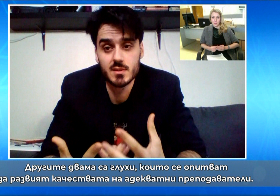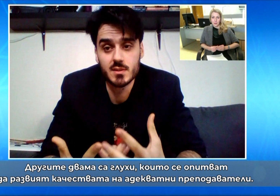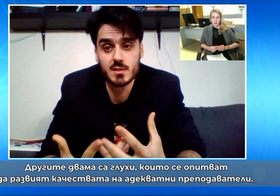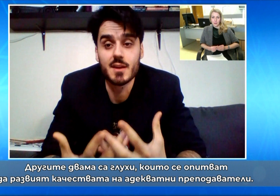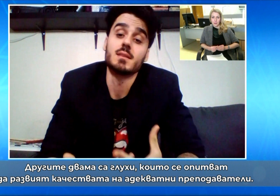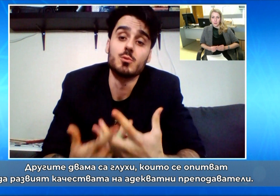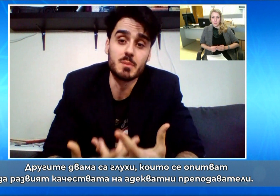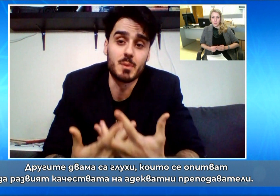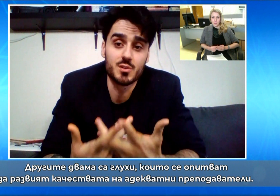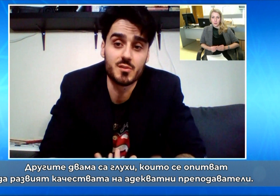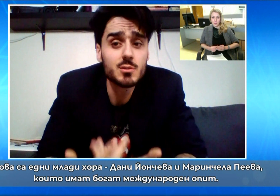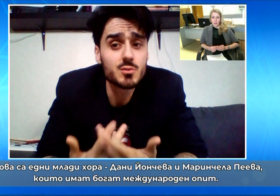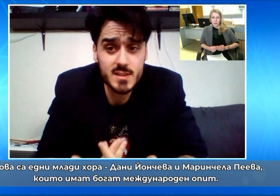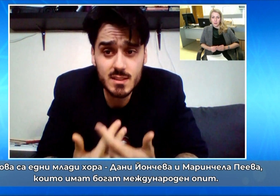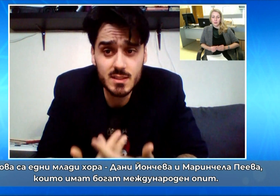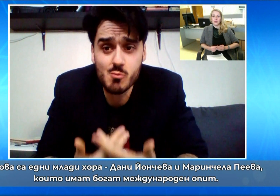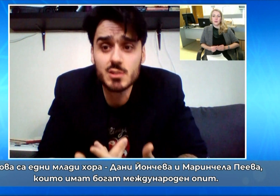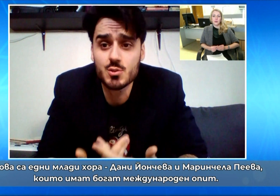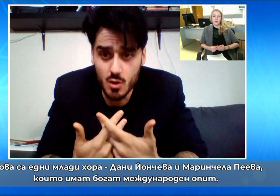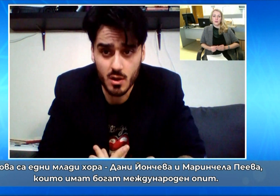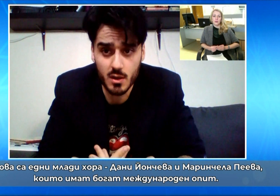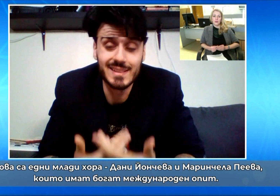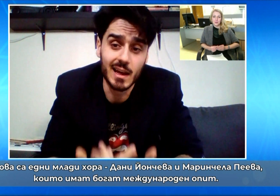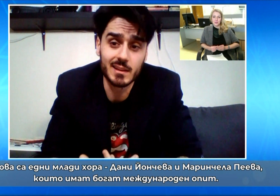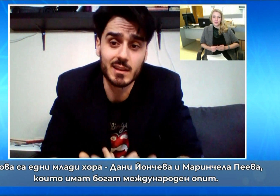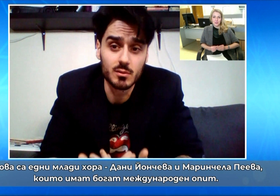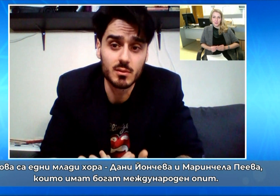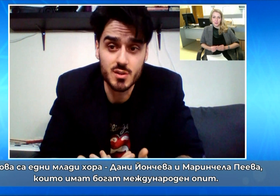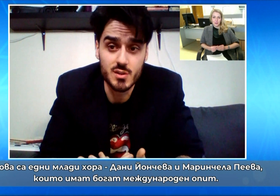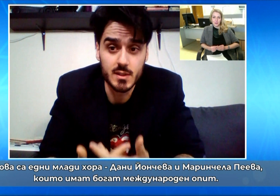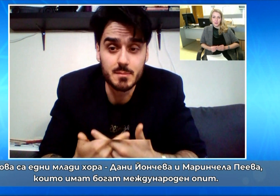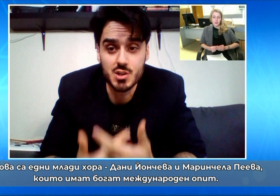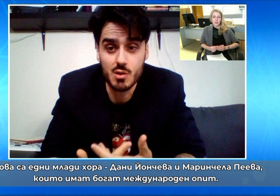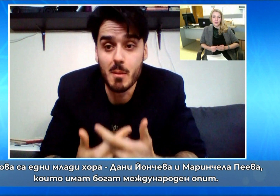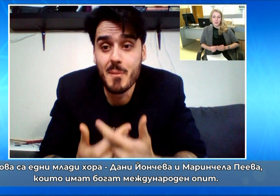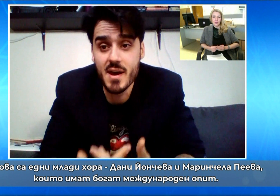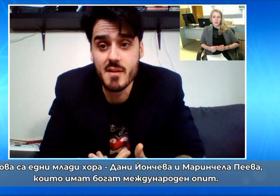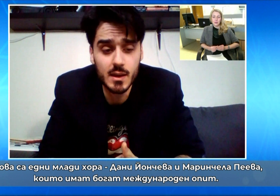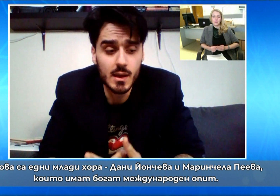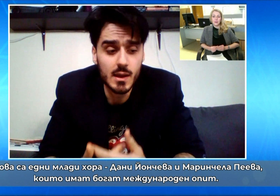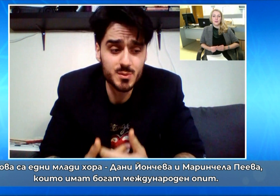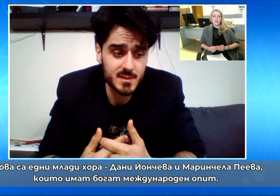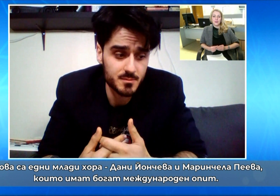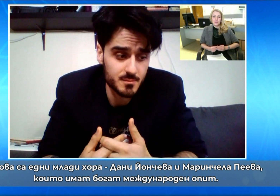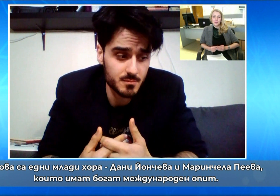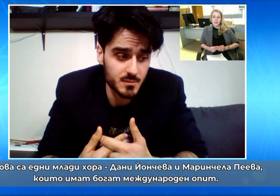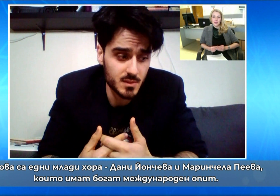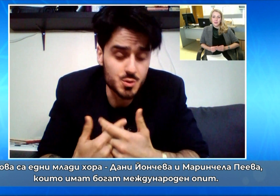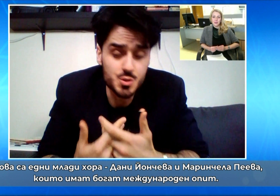на адекватни глухи преподаватели. И това са едни младите хора, Данин, Йончева и Маринчела, Пеева, които имат изключително богат